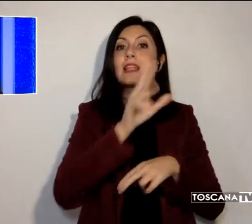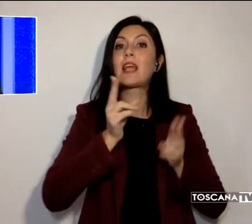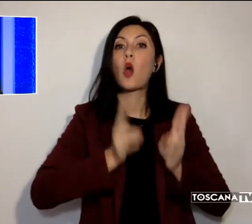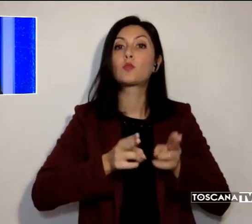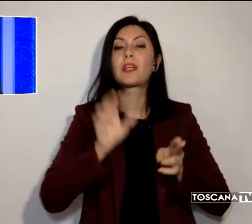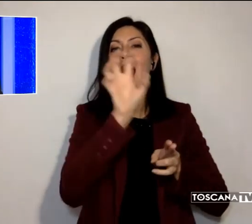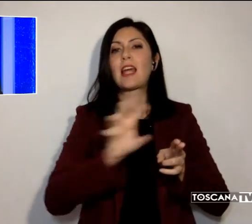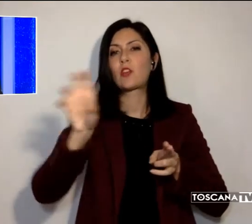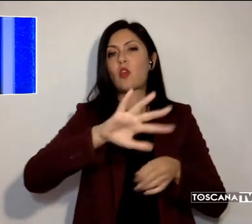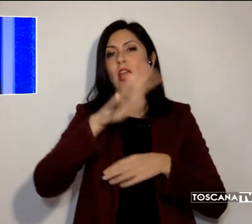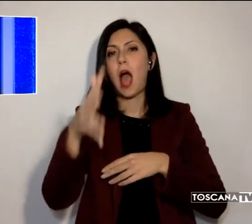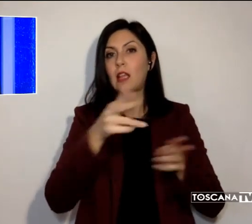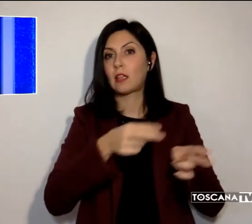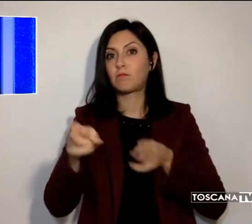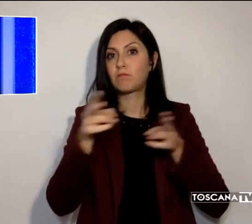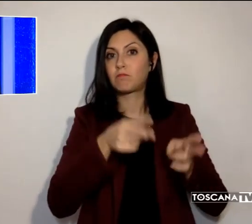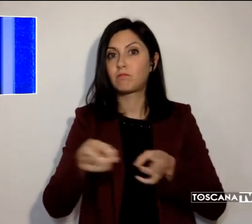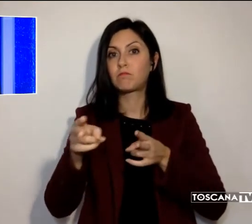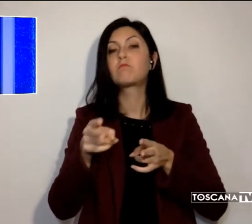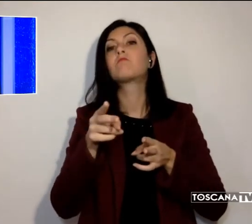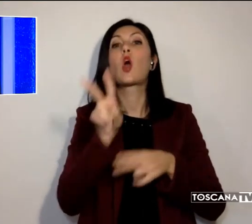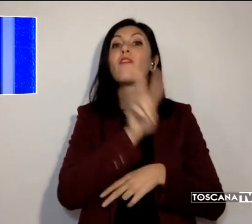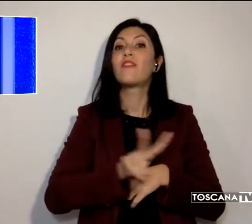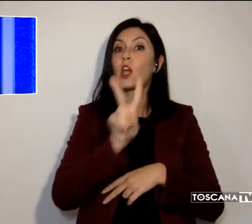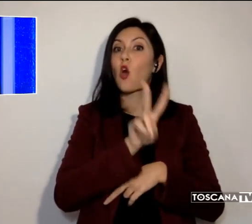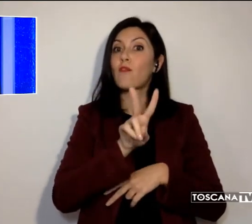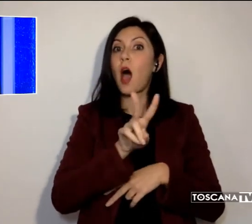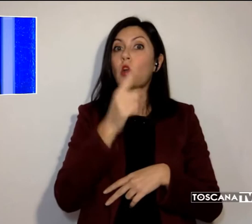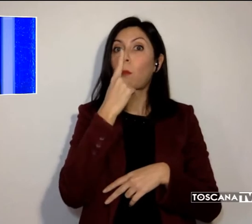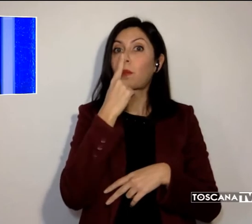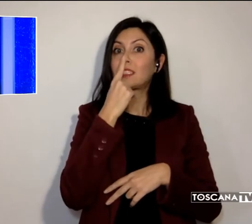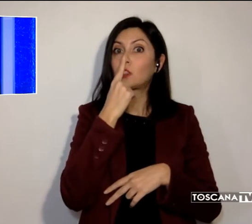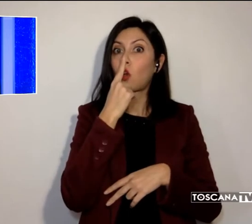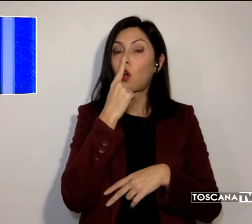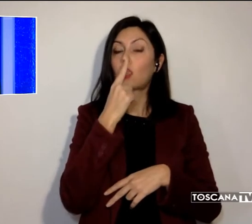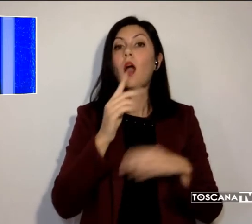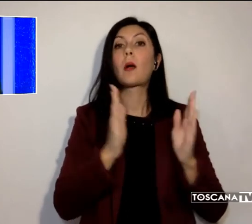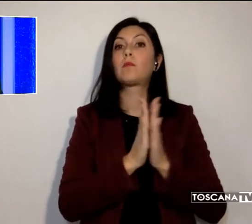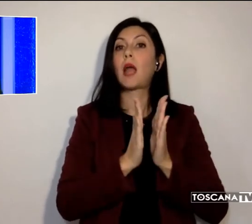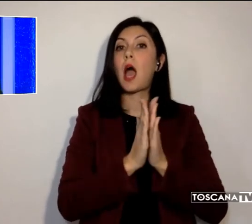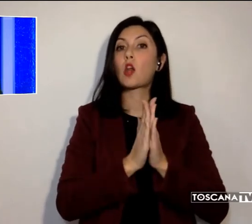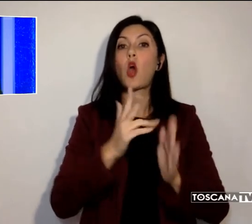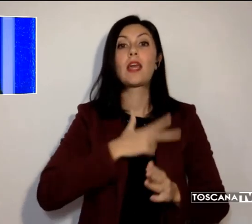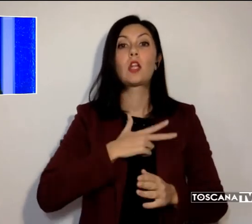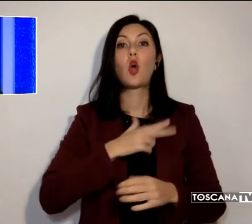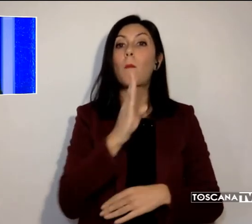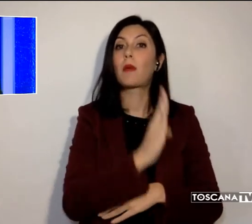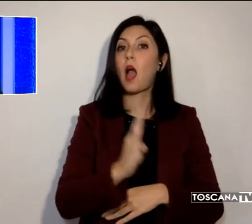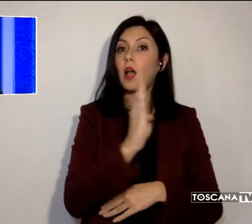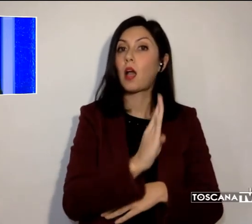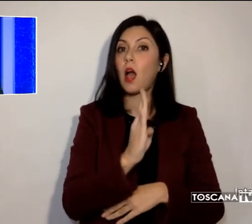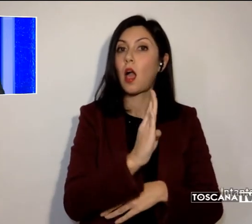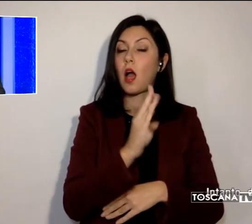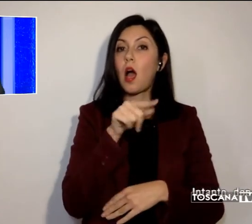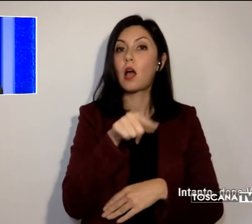Intanto, a Vicofaro, sempre a Pistoia, la parrocchia di Don Biancalani, in cui a sede